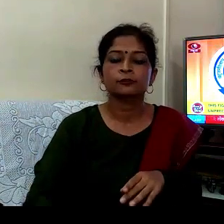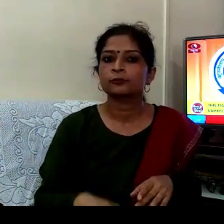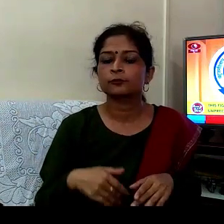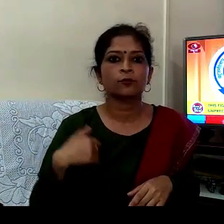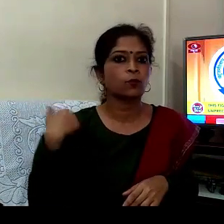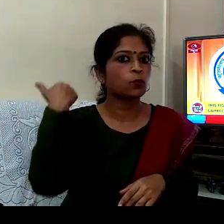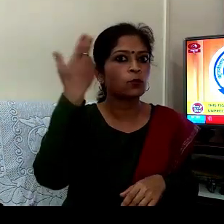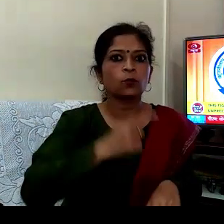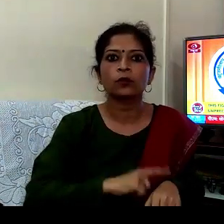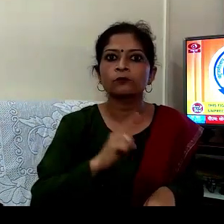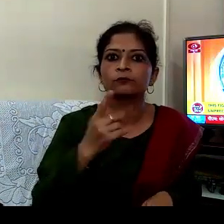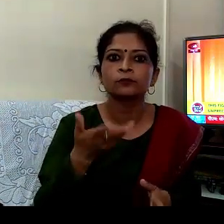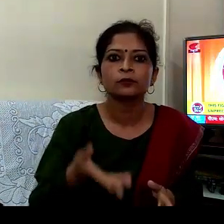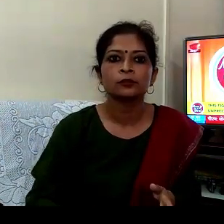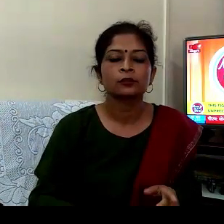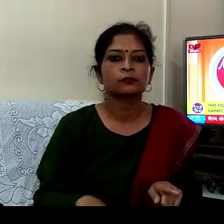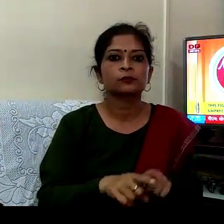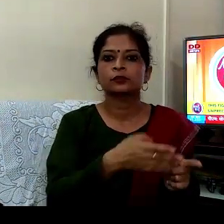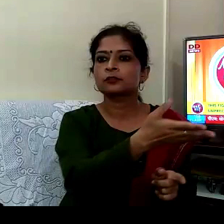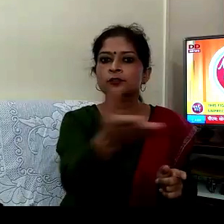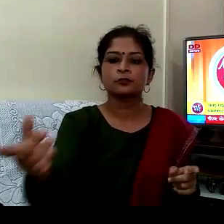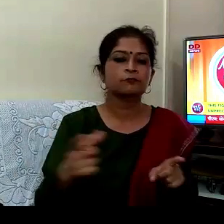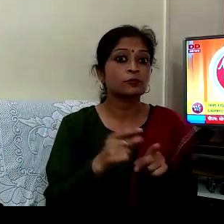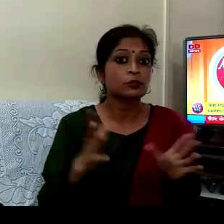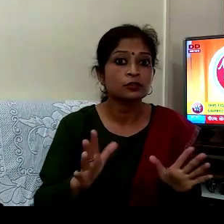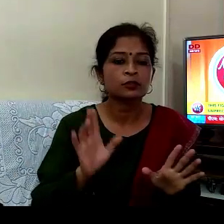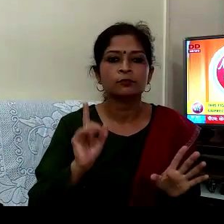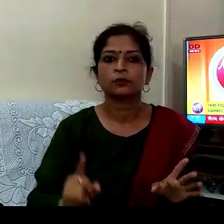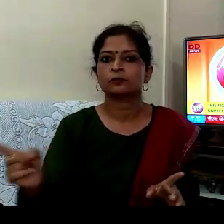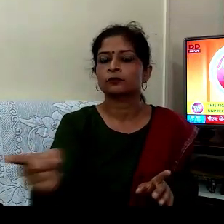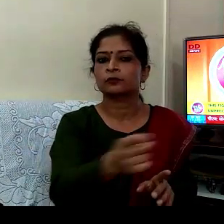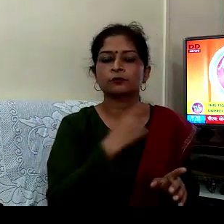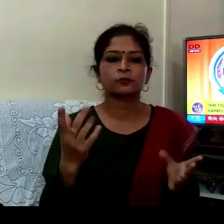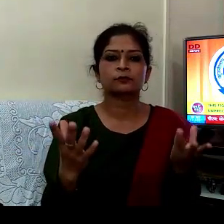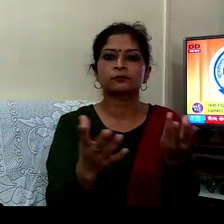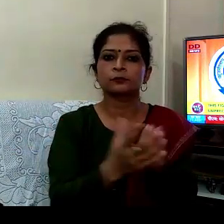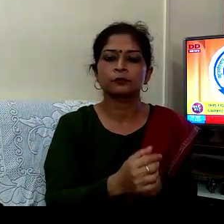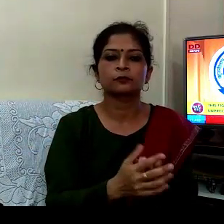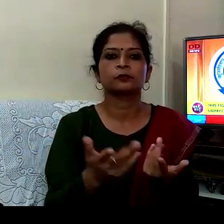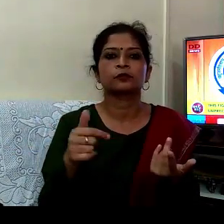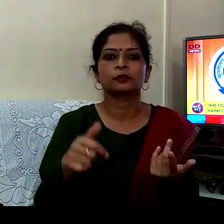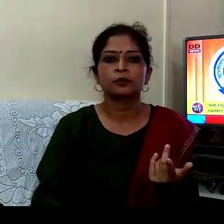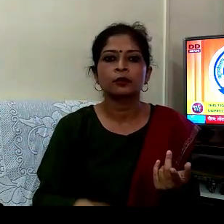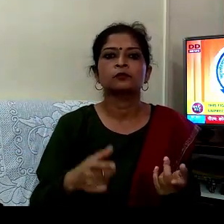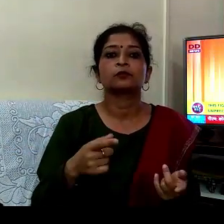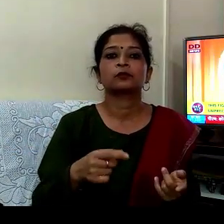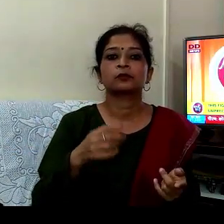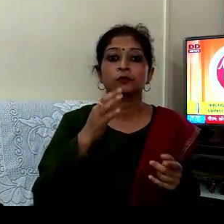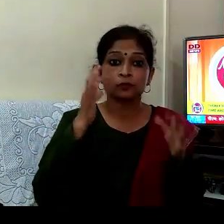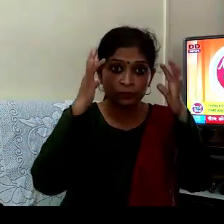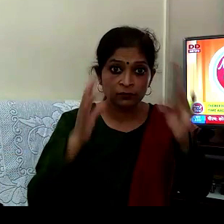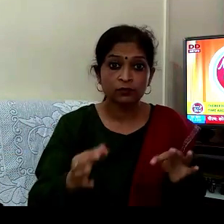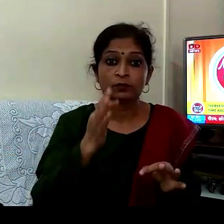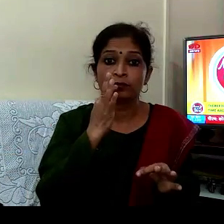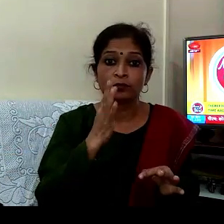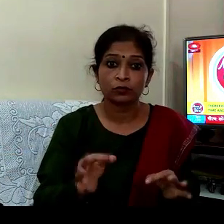ہیں اور چنو تی پورن بھی اس لیے اس دوران لیے جا رہے فیصلے بھی